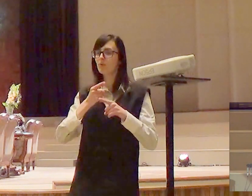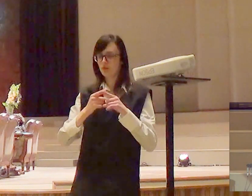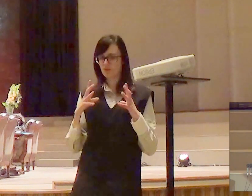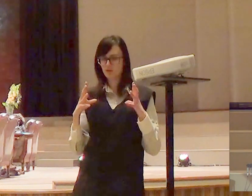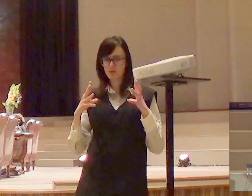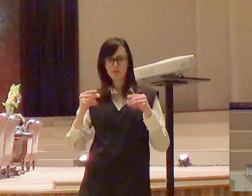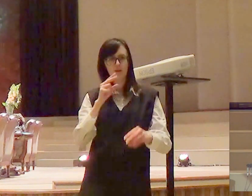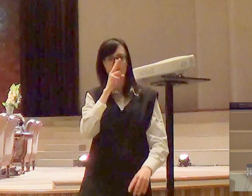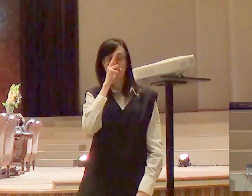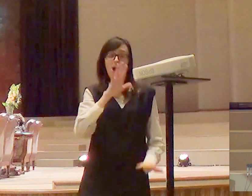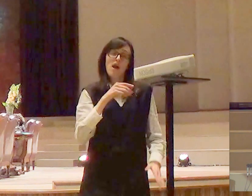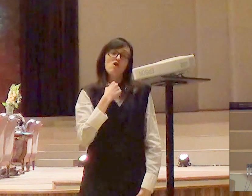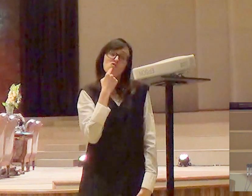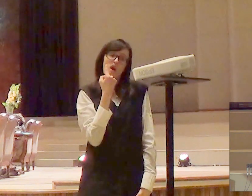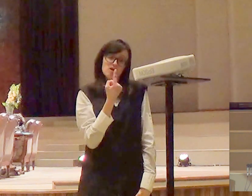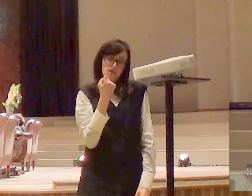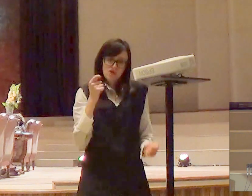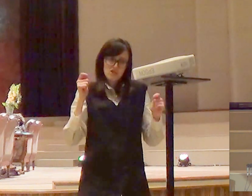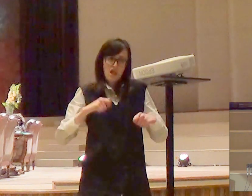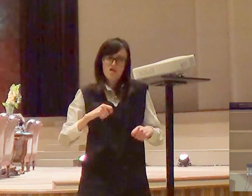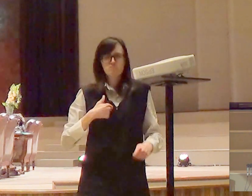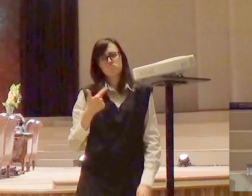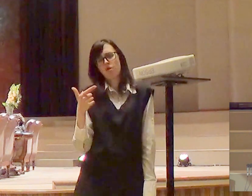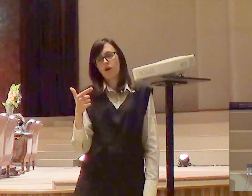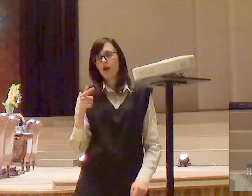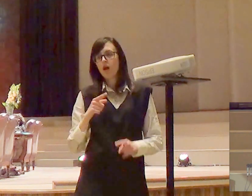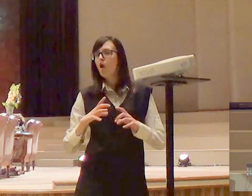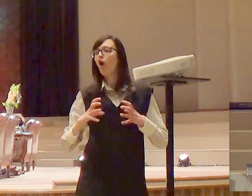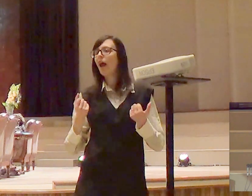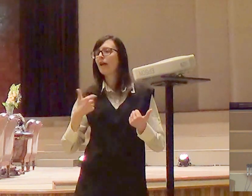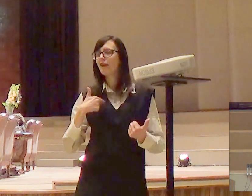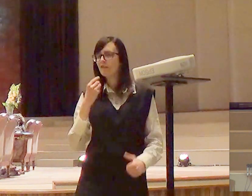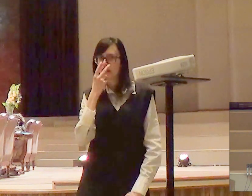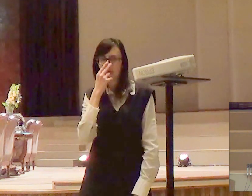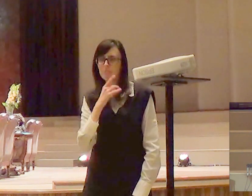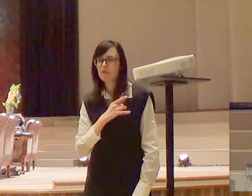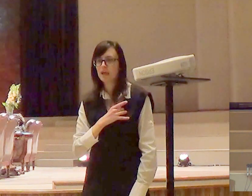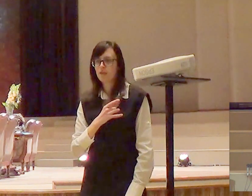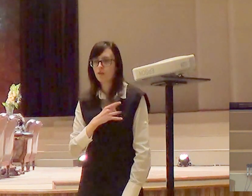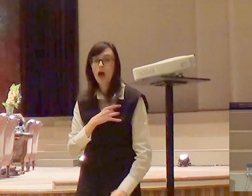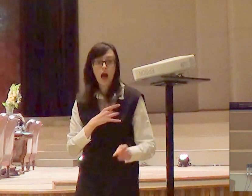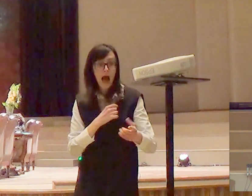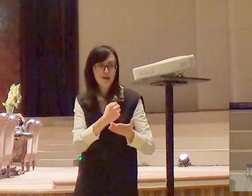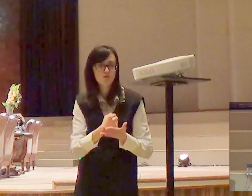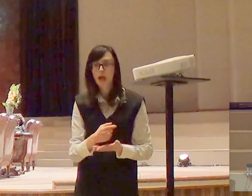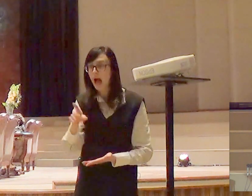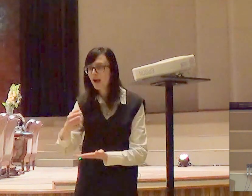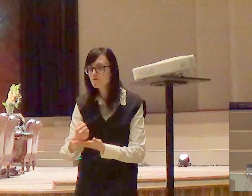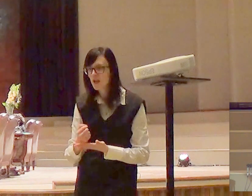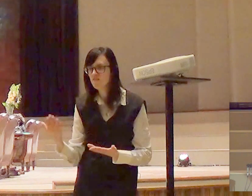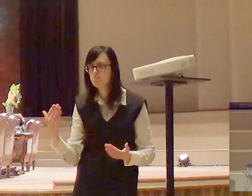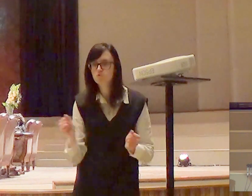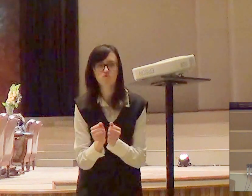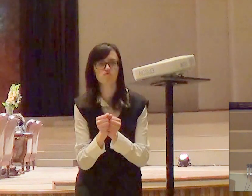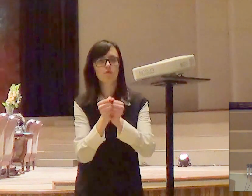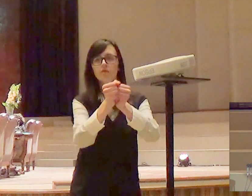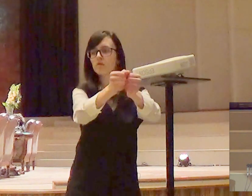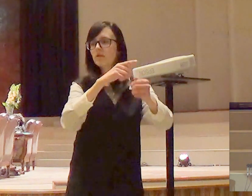sozinho talvez não tivesse coragem, mas como eu tenho um grupo que me apoia, eu agora me torno claramente,